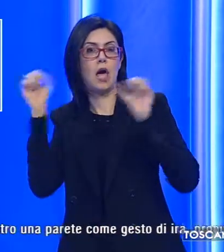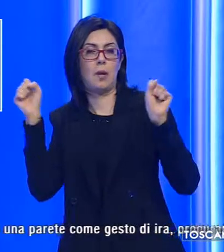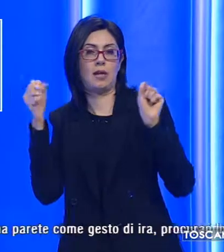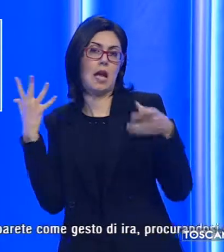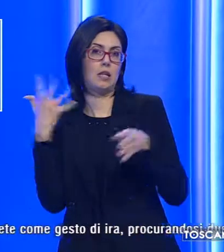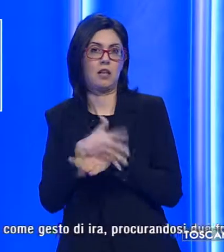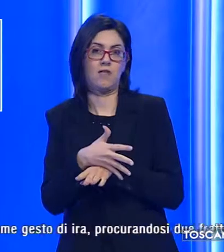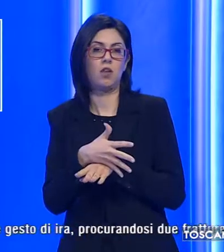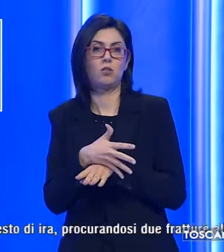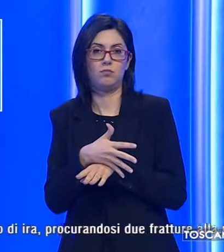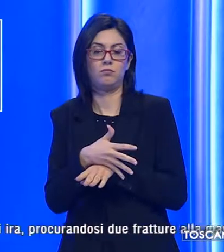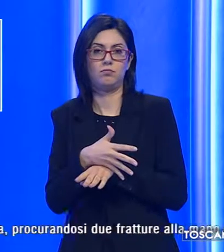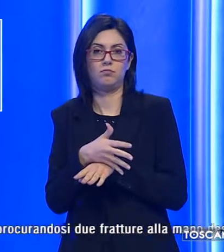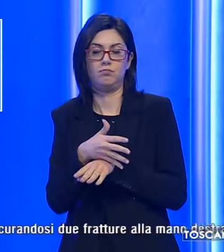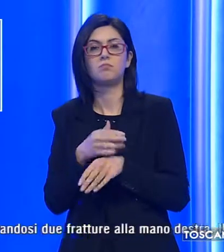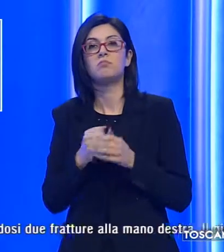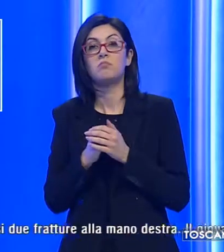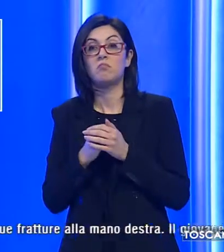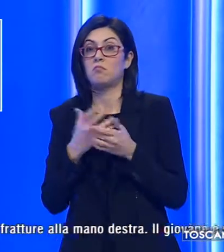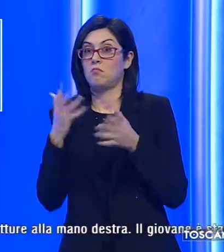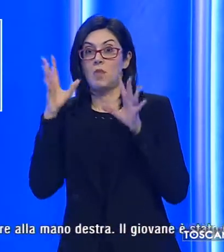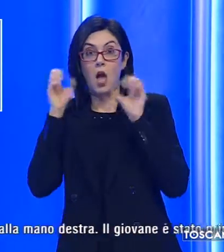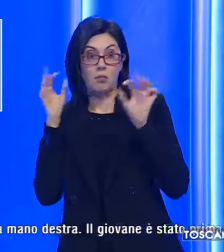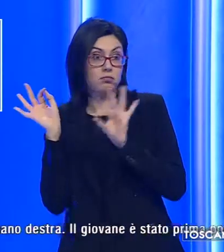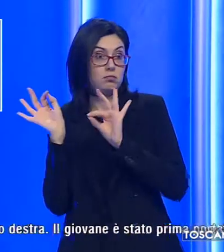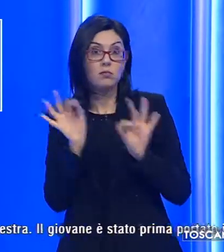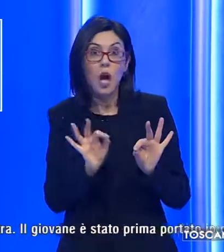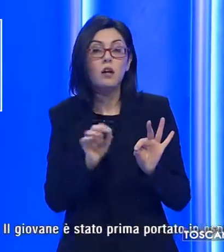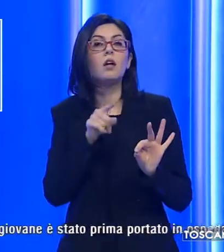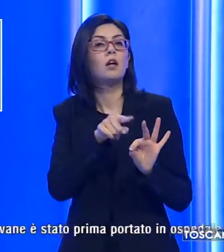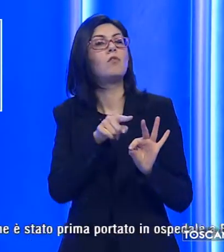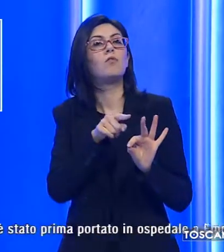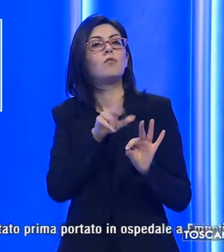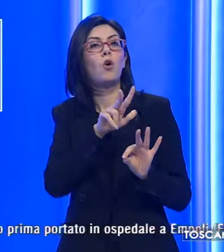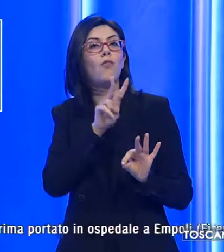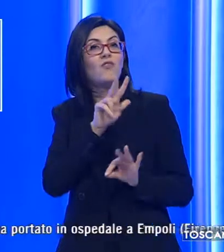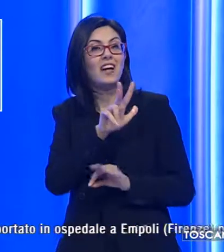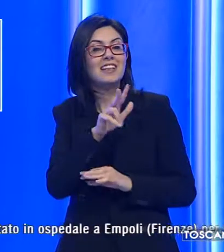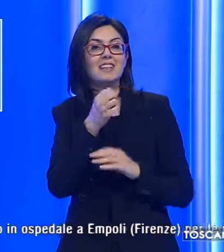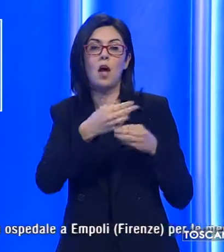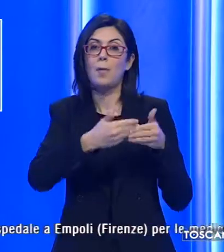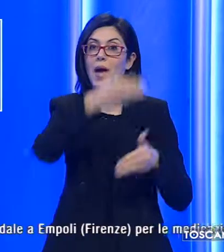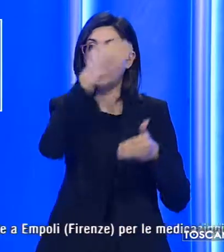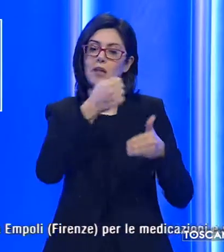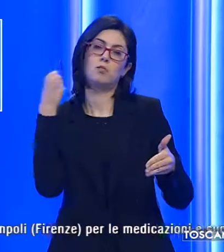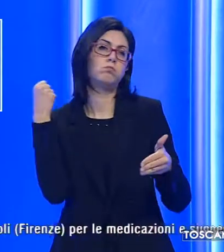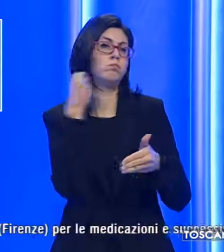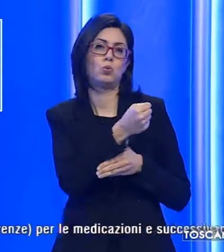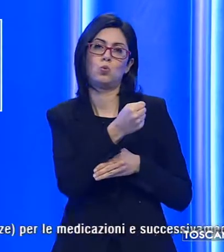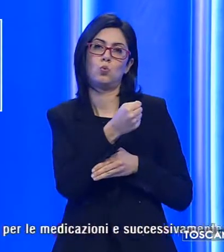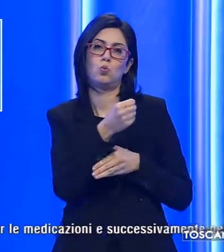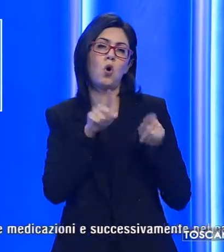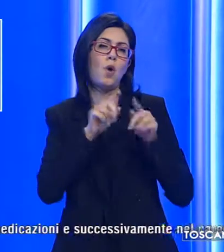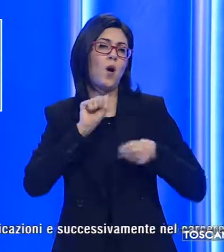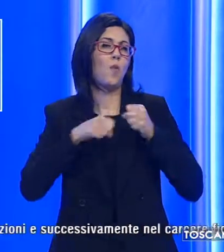intervenire. A loro arrivo il 23enne ha sferrato un pugno contro una parete come gesto di